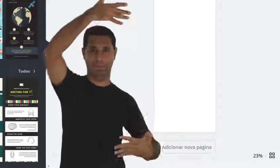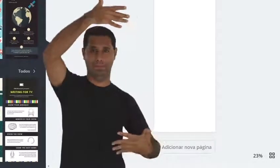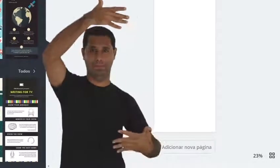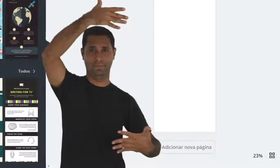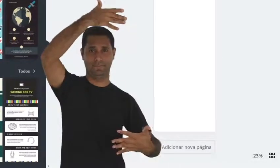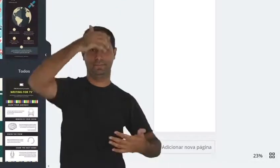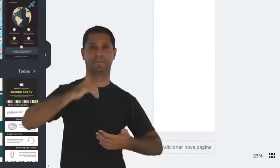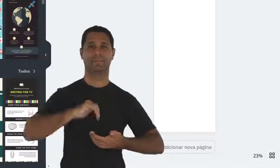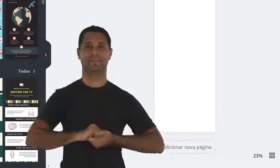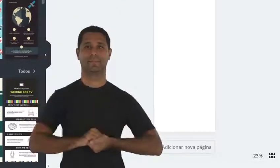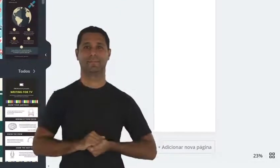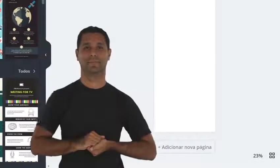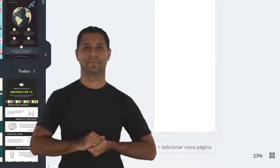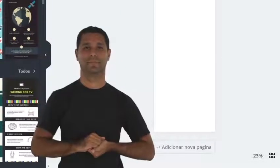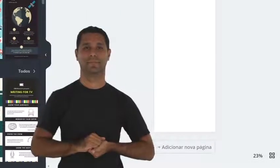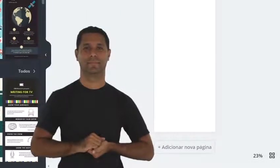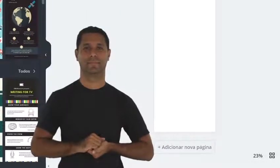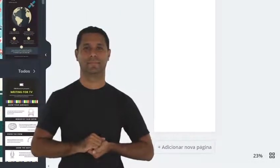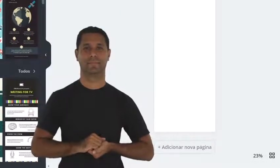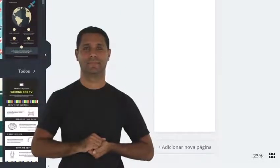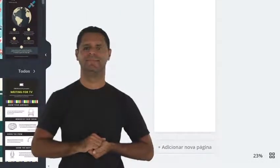opções de infográfico educacional.